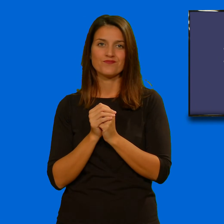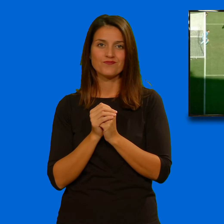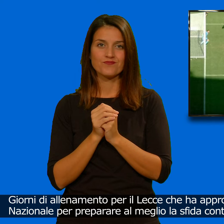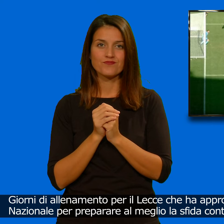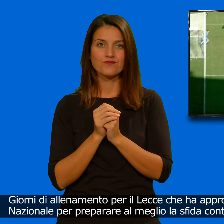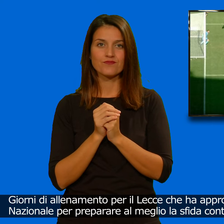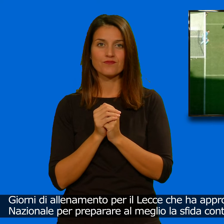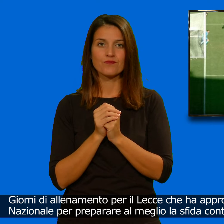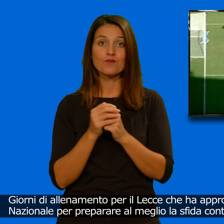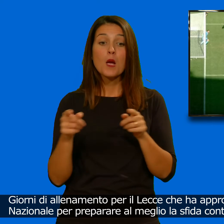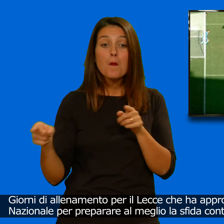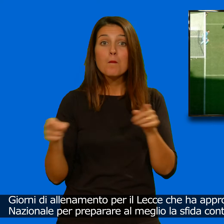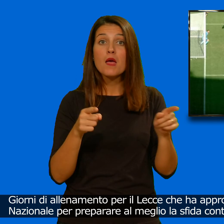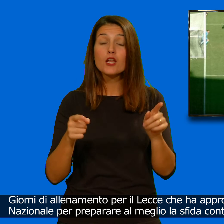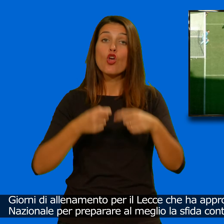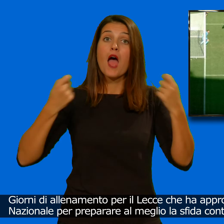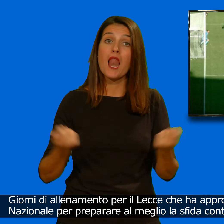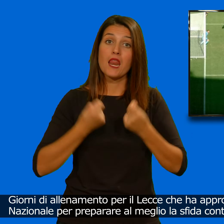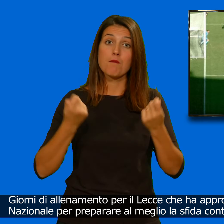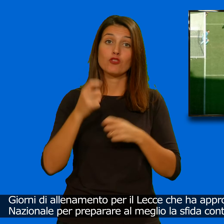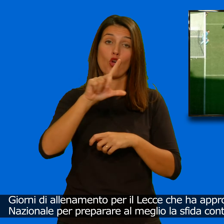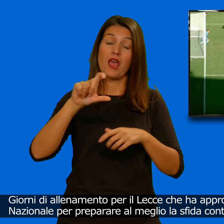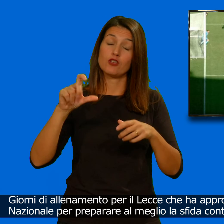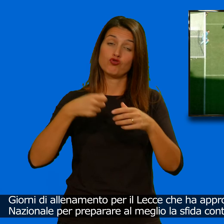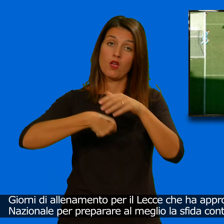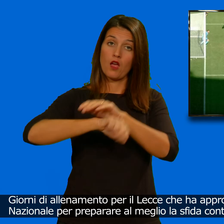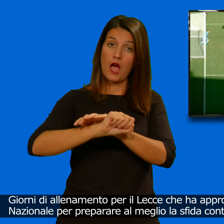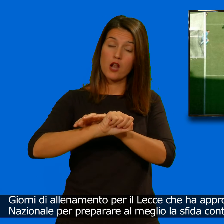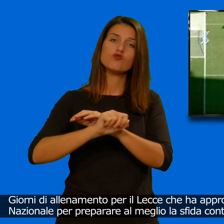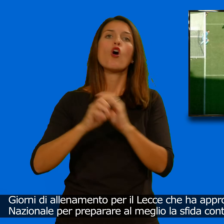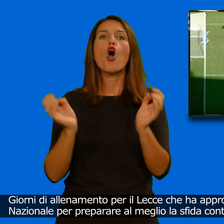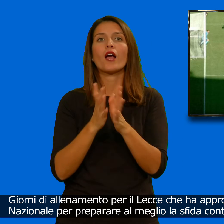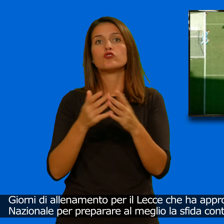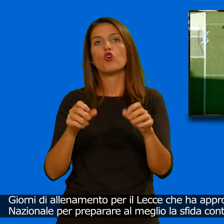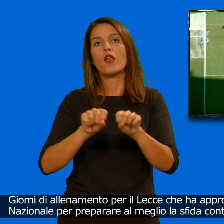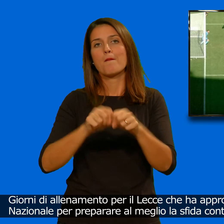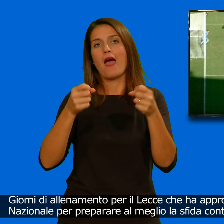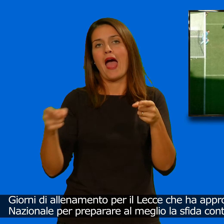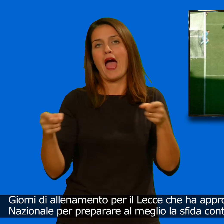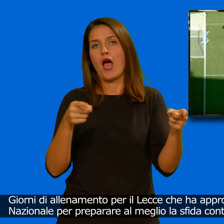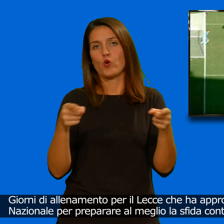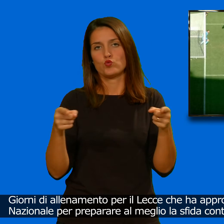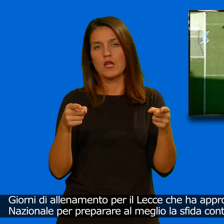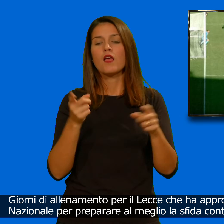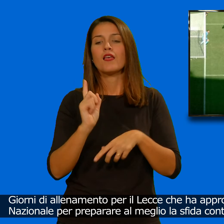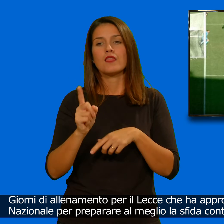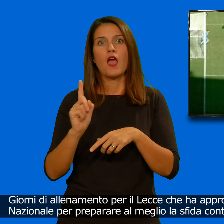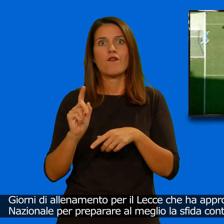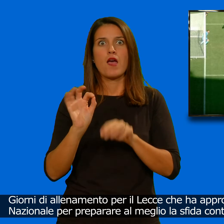Giorni di allenamento per il Lecce che ha approfittato della pausa nazionale per preparare al meglio la sfida contro il